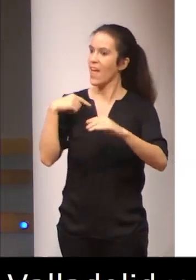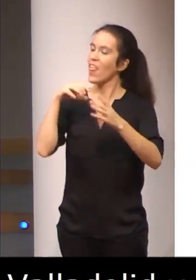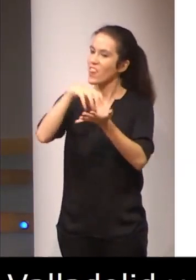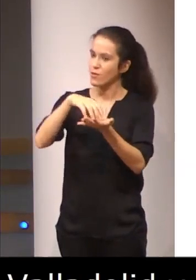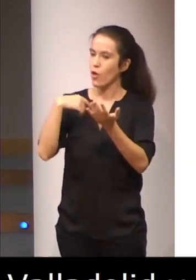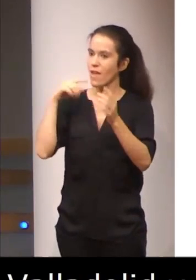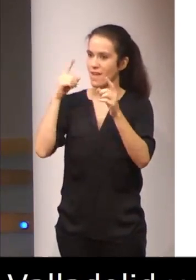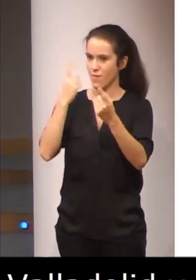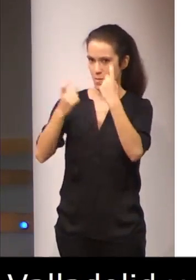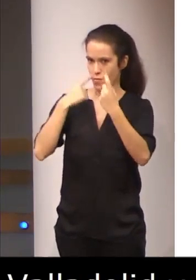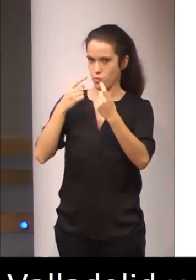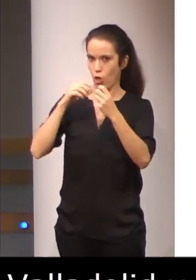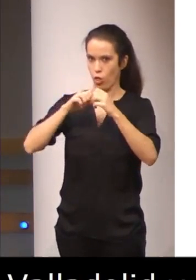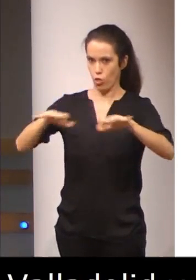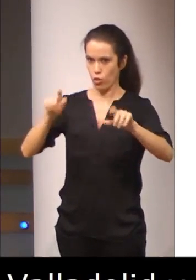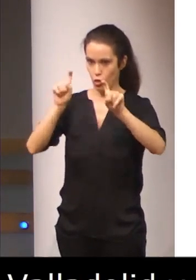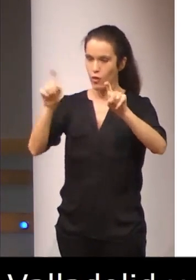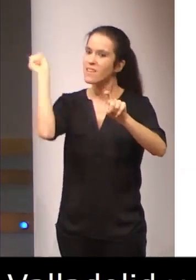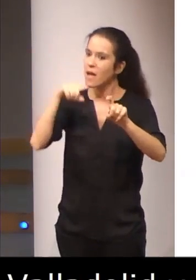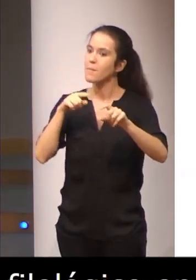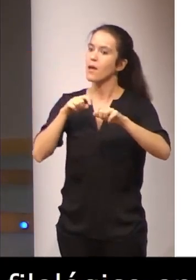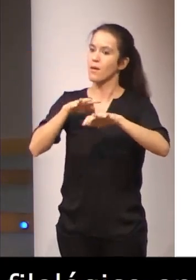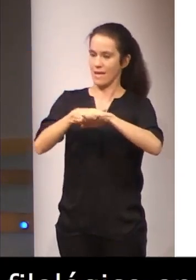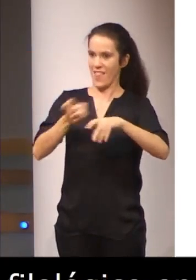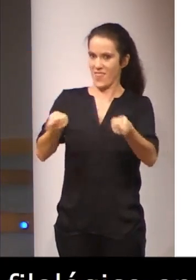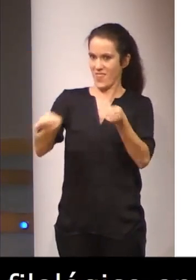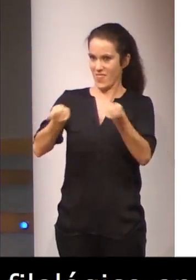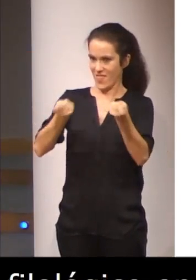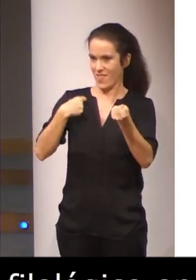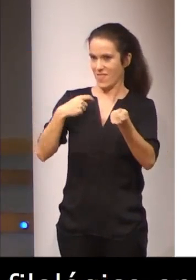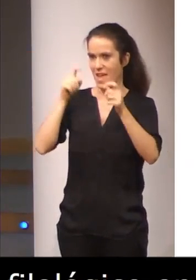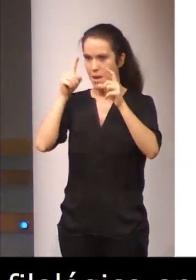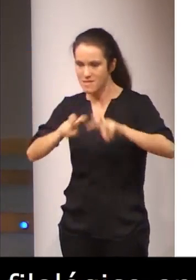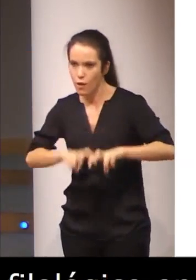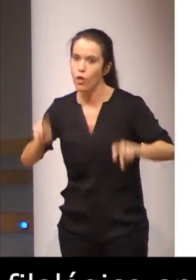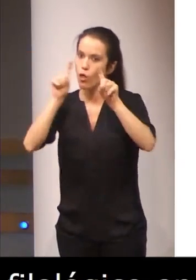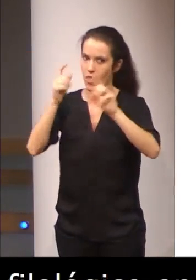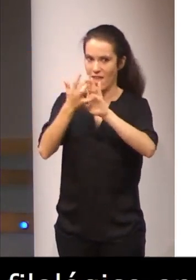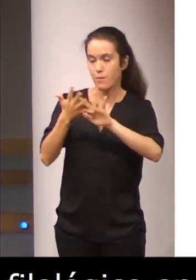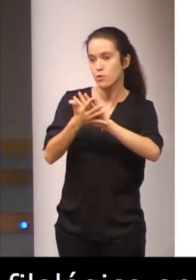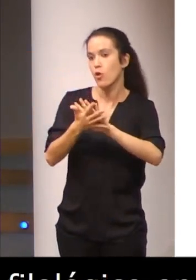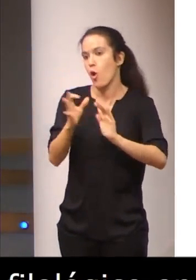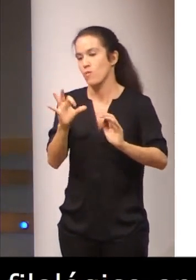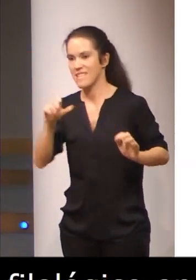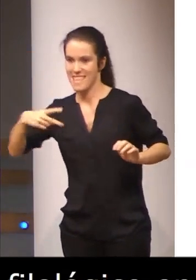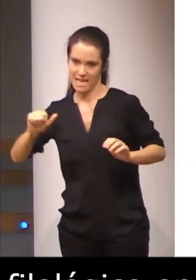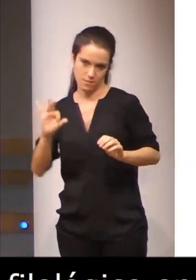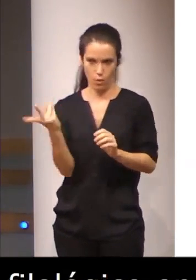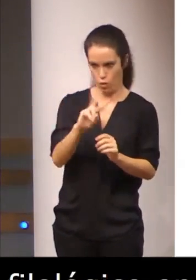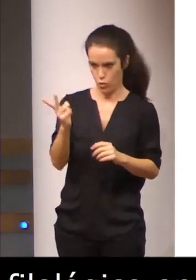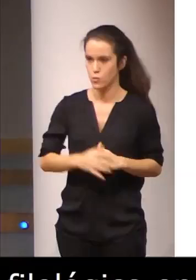coordina la Red Interuniversitaria para la Investigación y la Docencia de la Lengua de Signos o Señas. Teresa